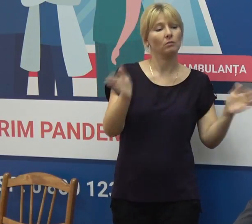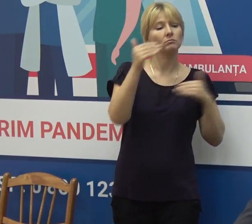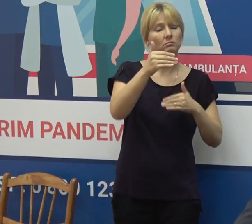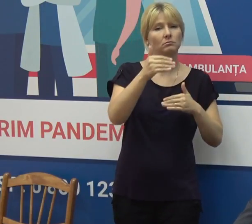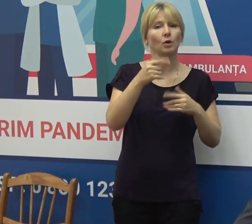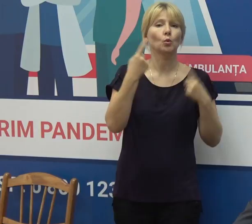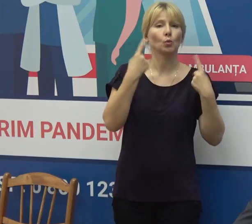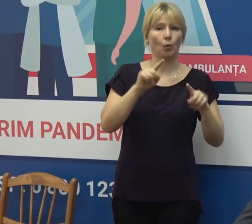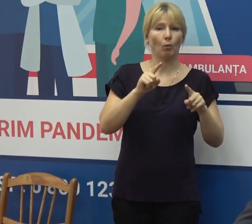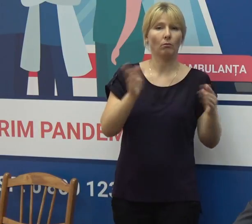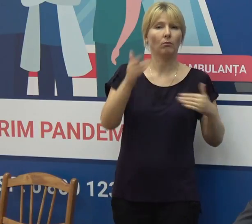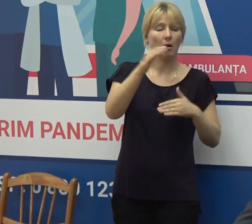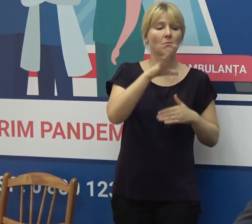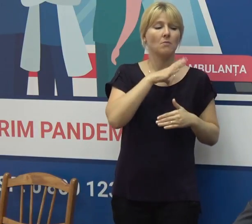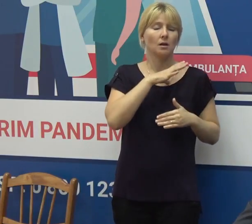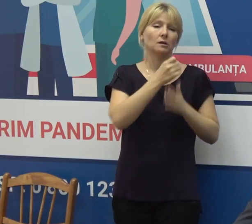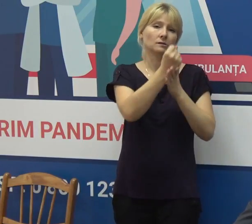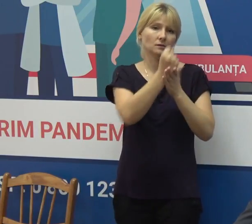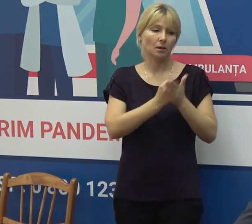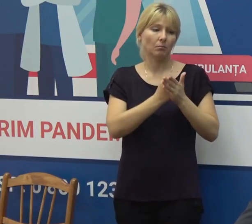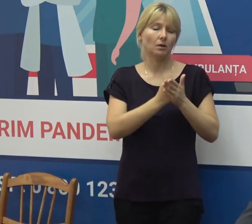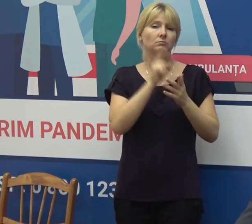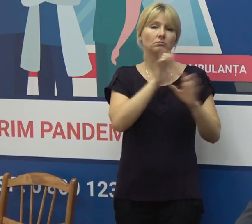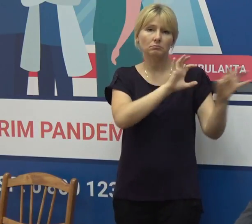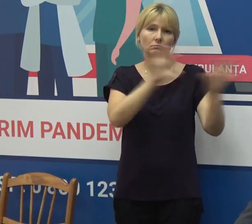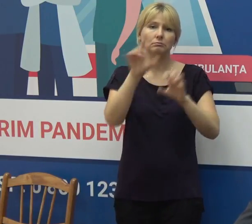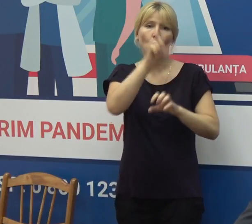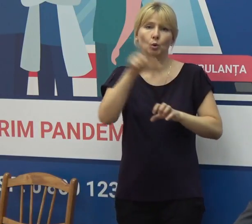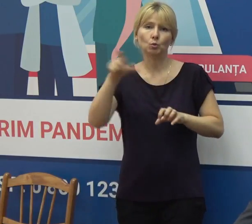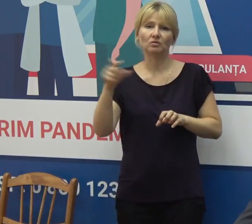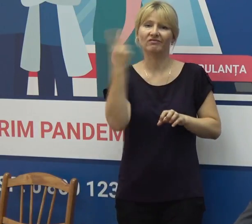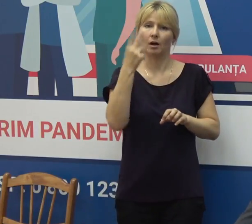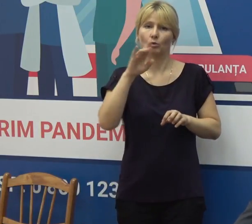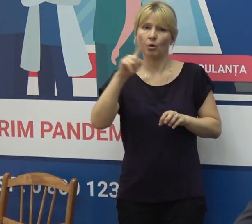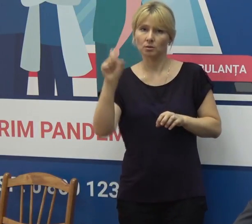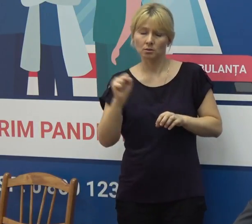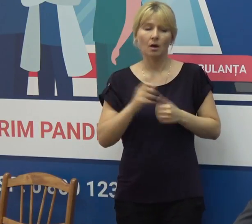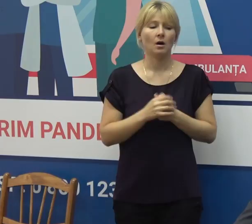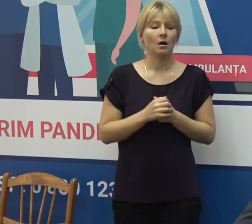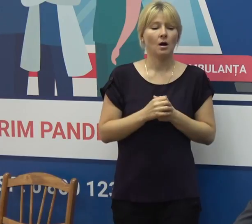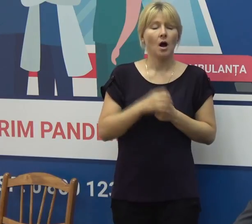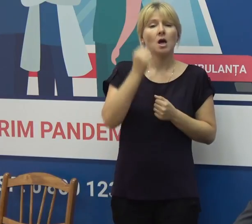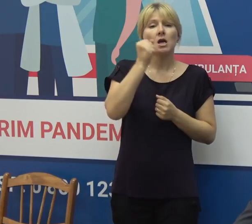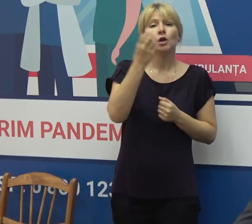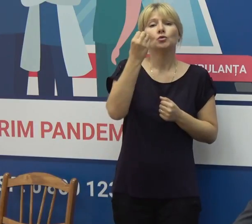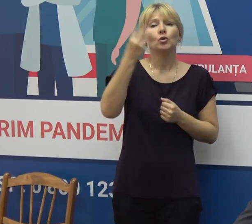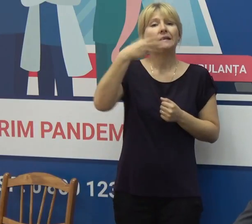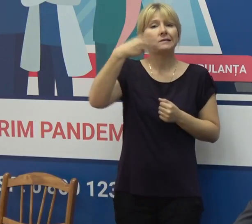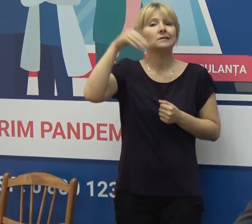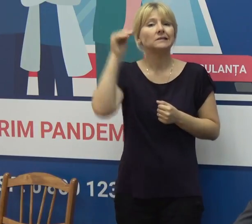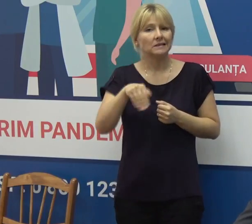celălaltă parte sunt securizate pentru asigurarea dozei de răpeul, și alte 30